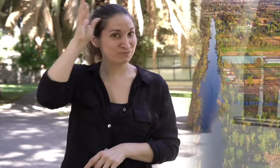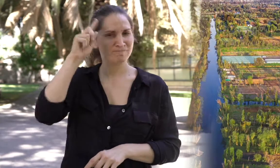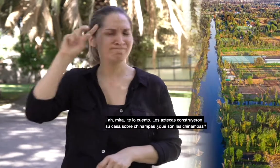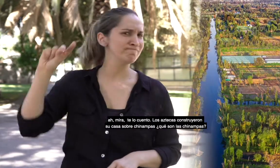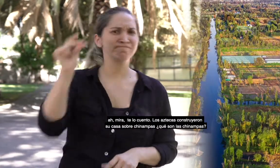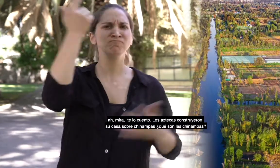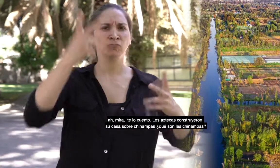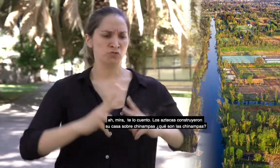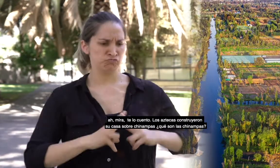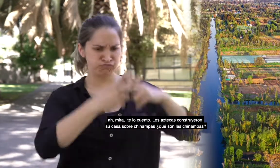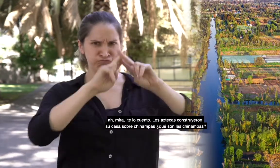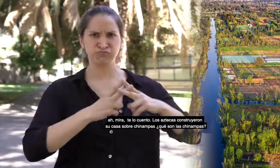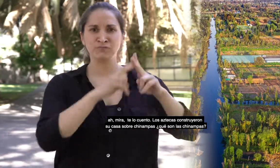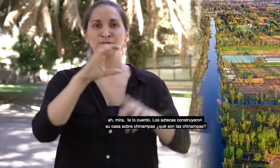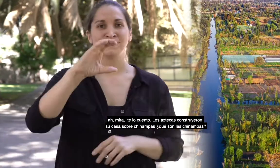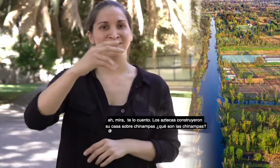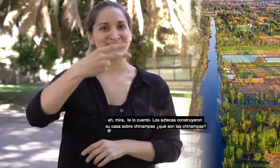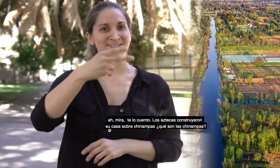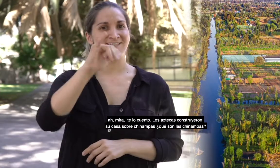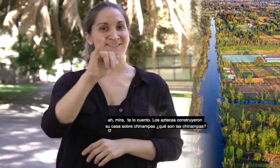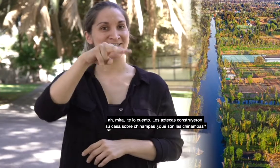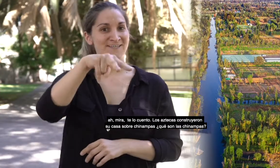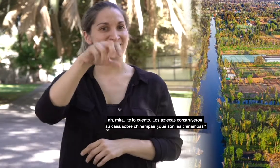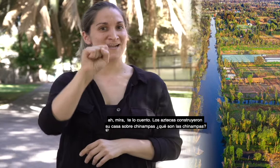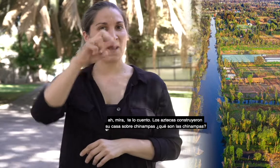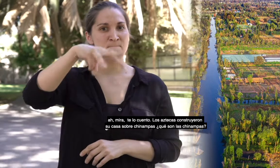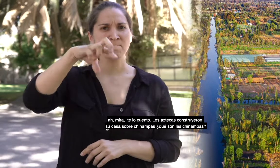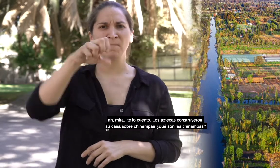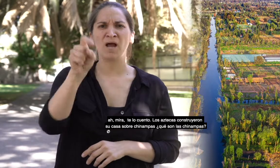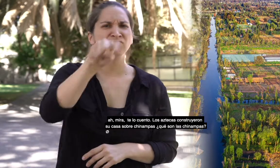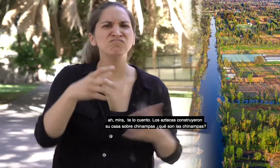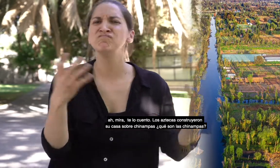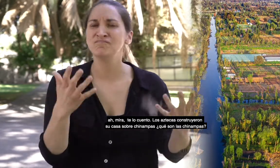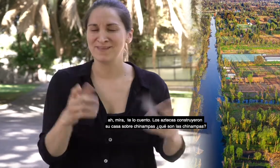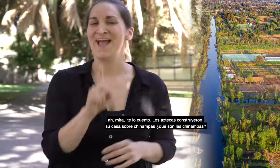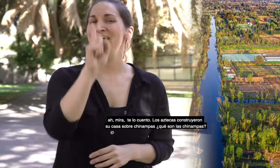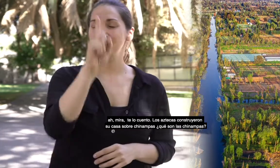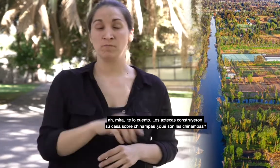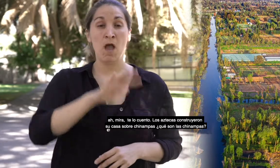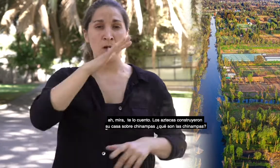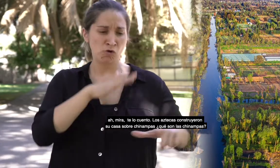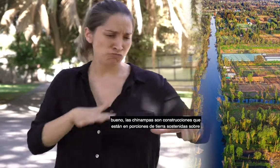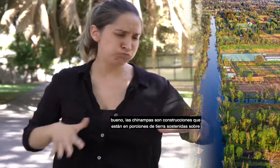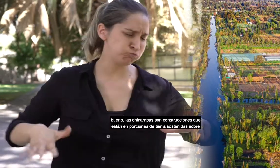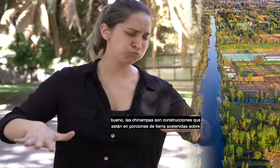Ah, mira, te lo cuento. Los aztecas construyeron sus casas sobre chinampas. ¿Qué son las chinampas? Bueno,